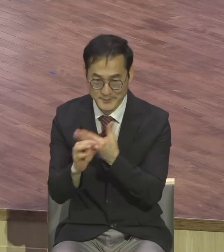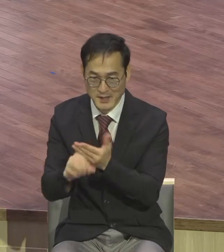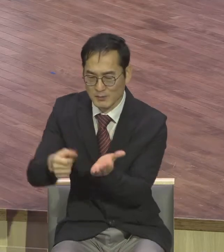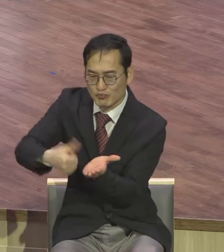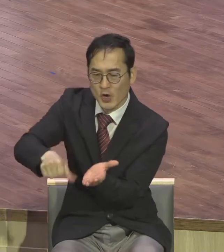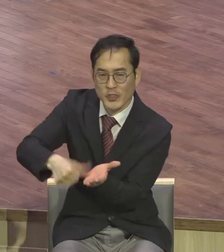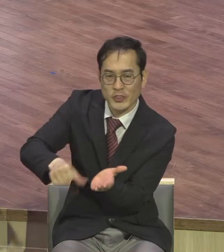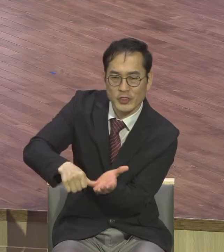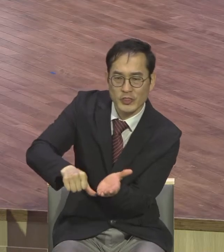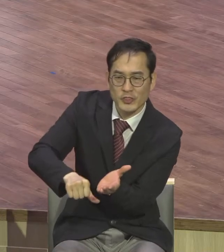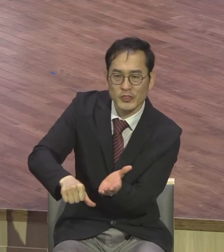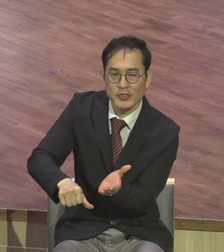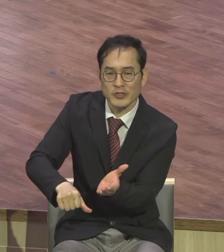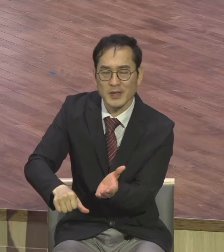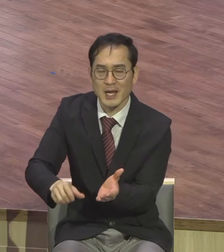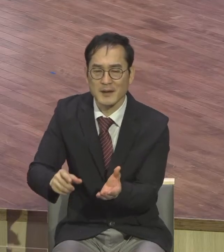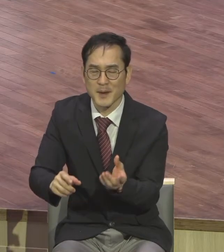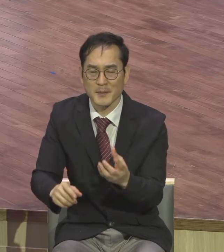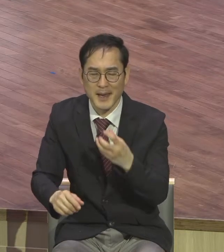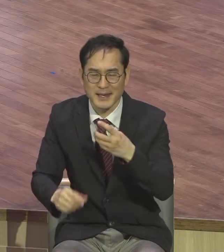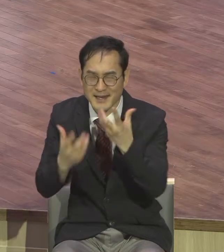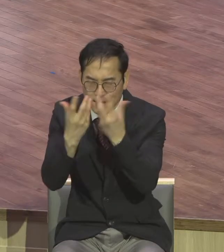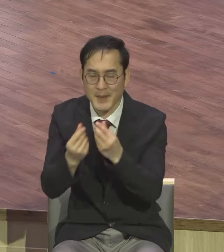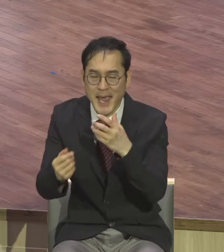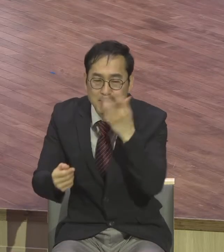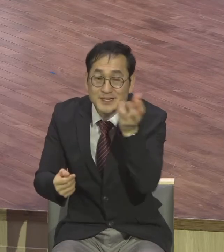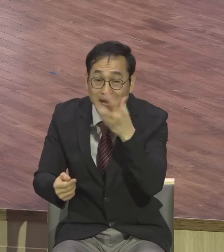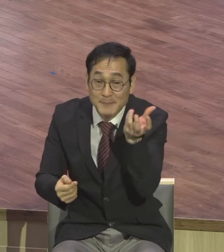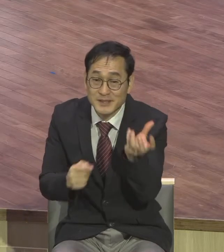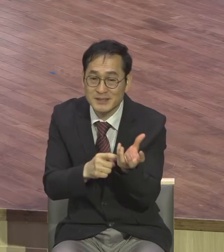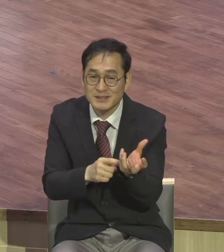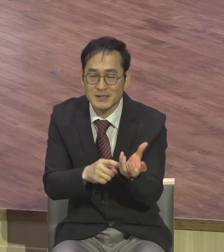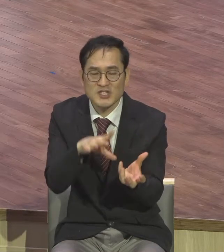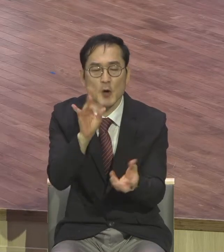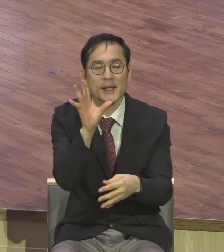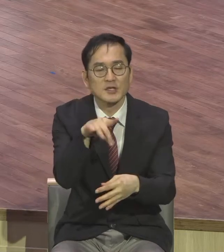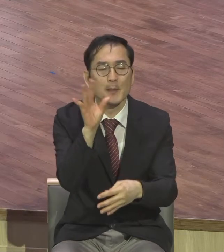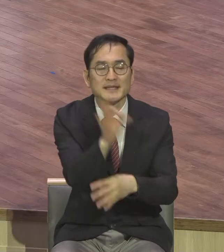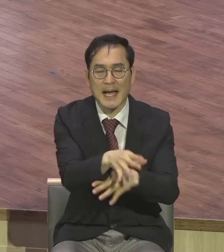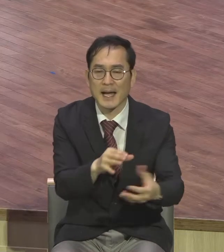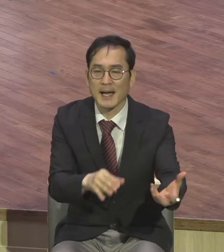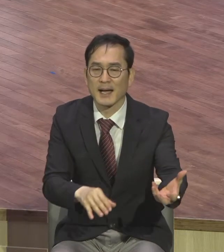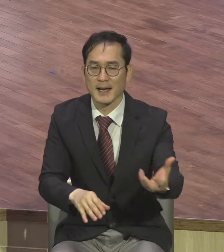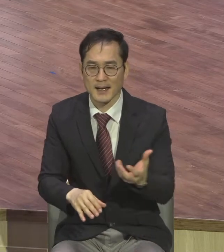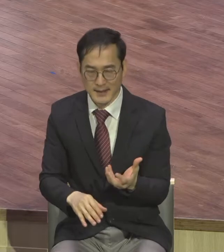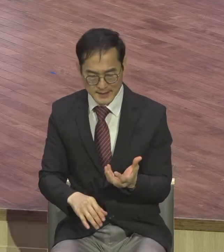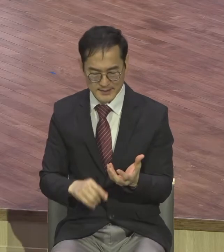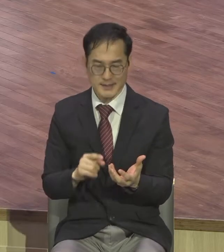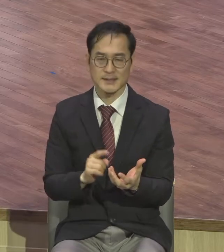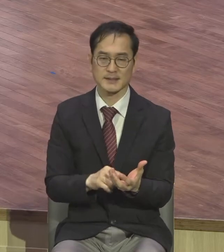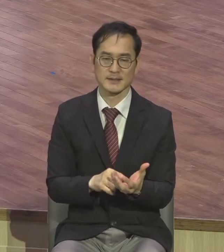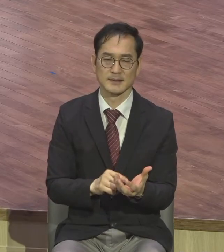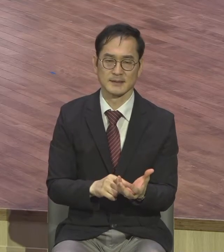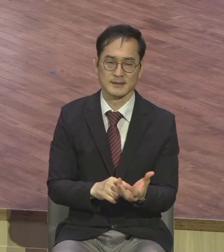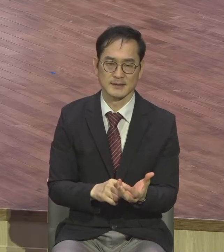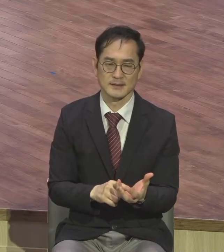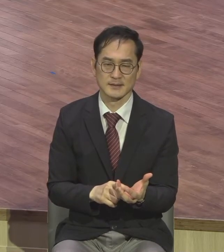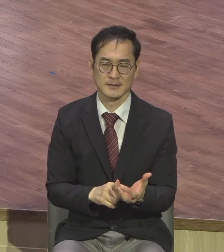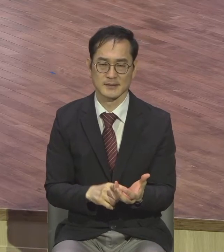특정 제품 제품을 내가 예를 들면 뭐 집에서 가전제품을 쓴다 이게 오랫동안